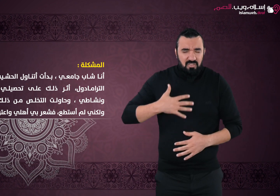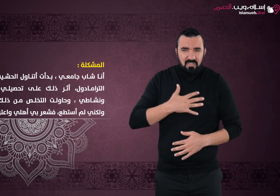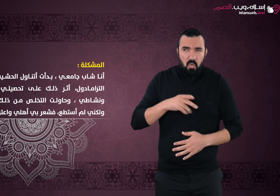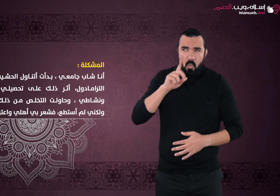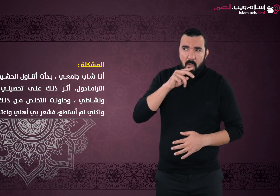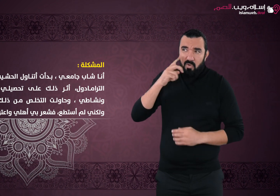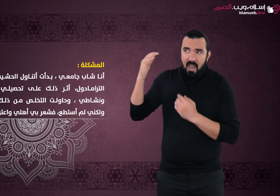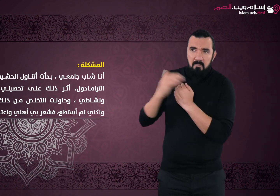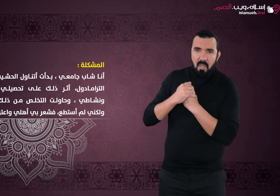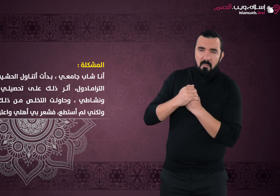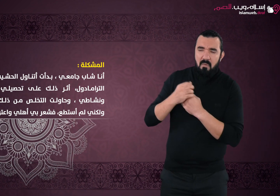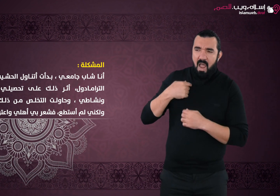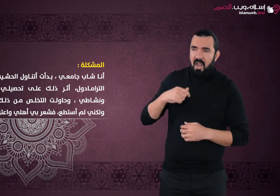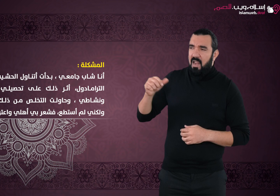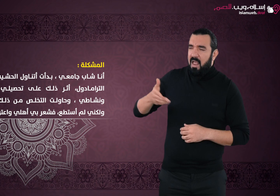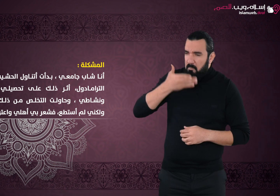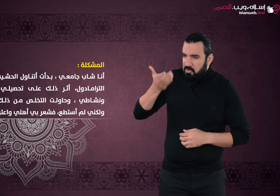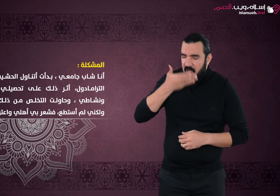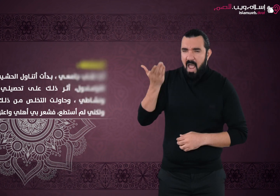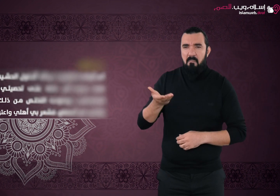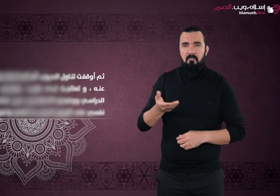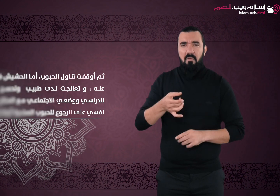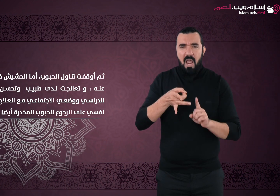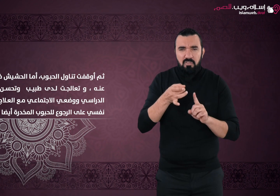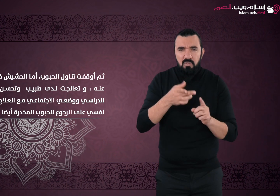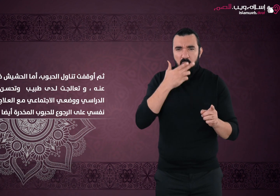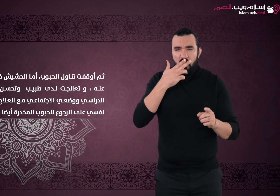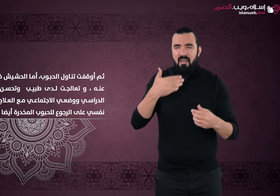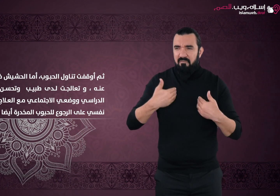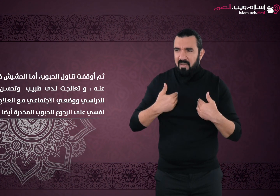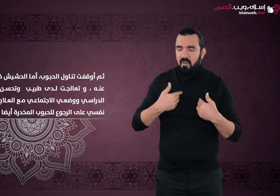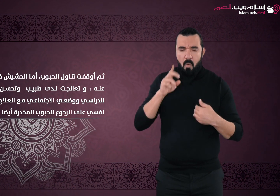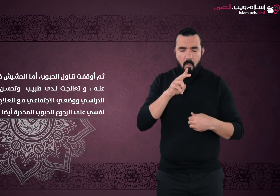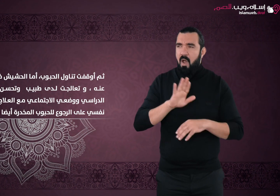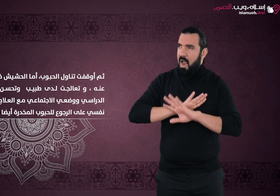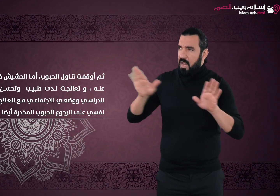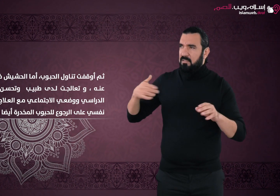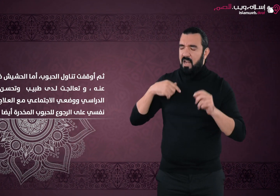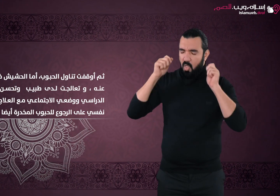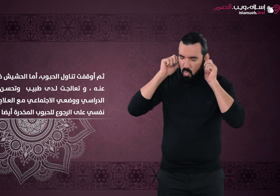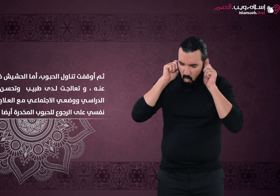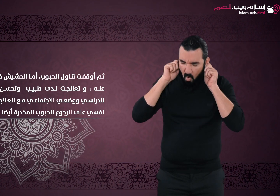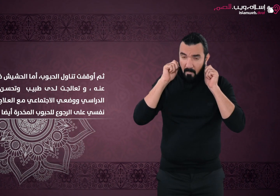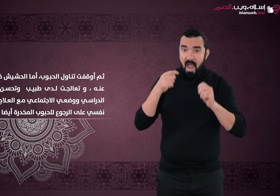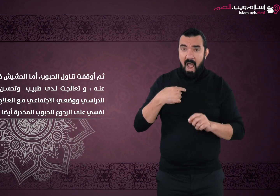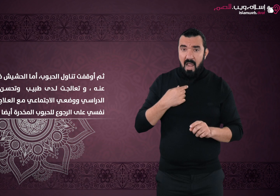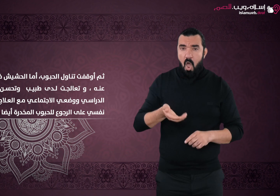واعترفت لهم ثم أوقفت تناول الحبوب أما